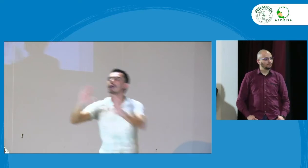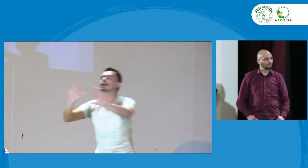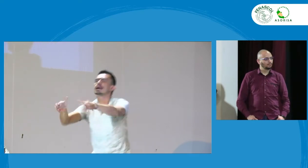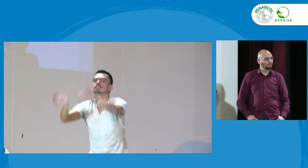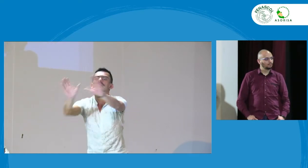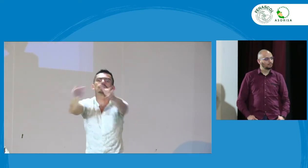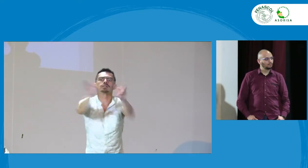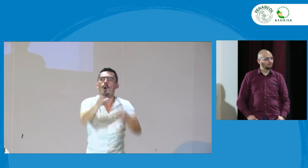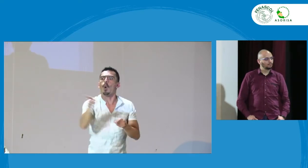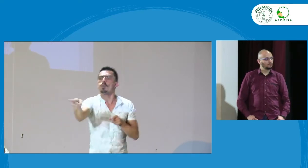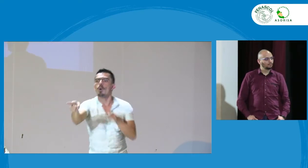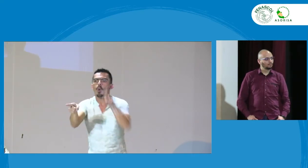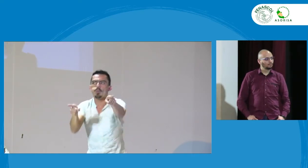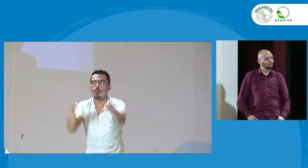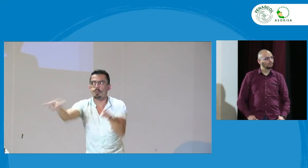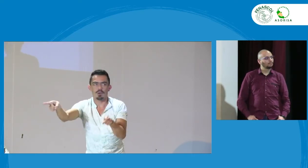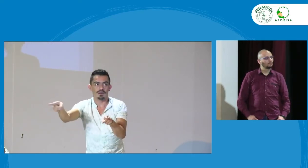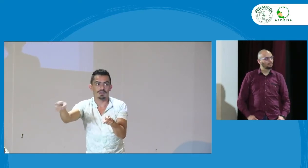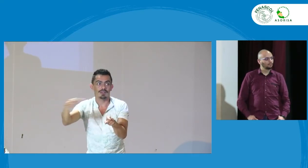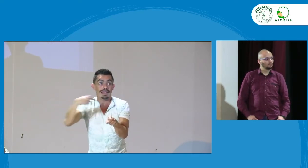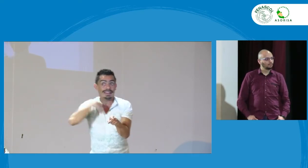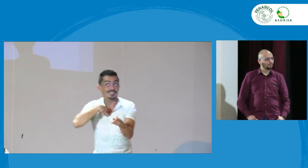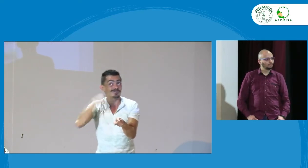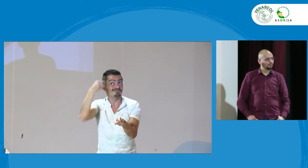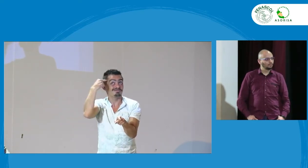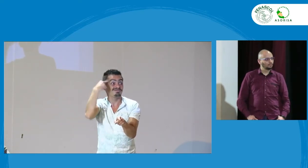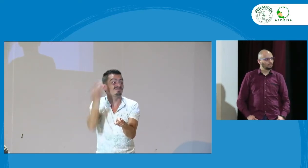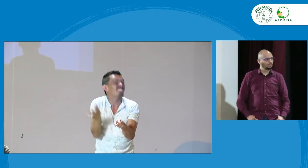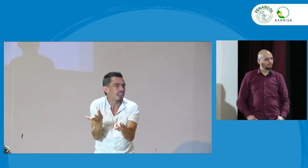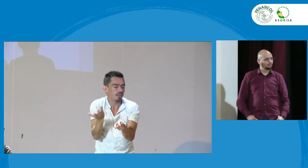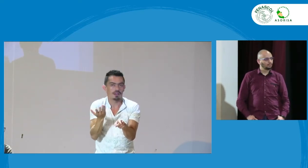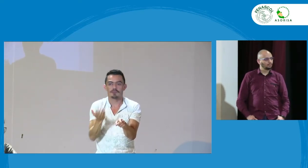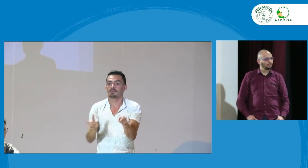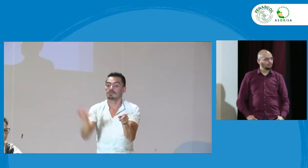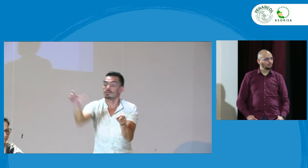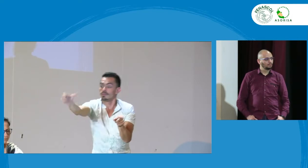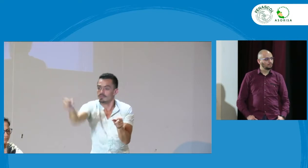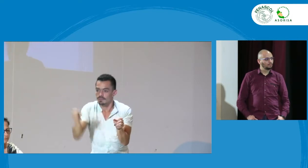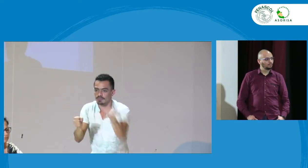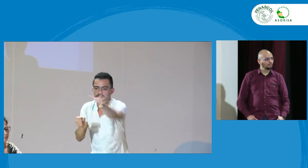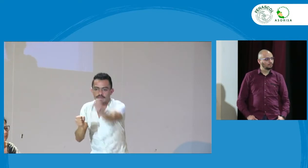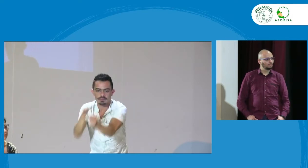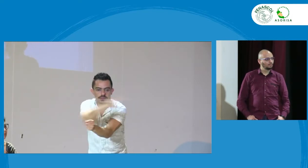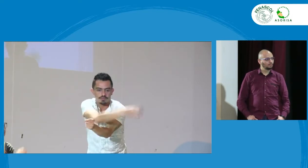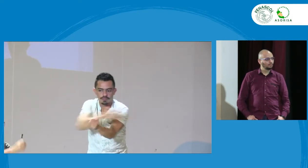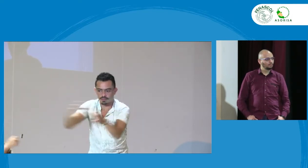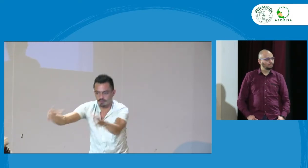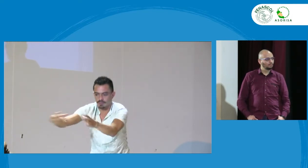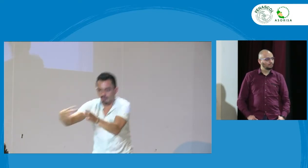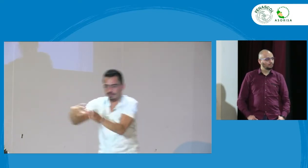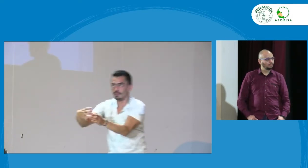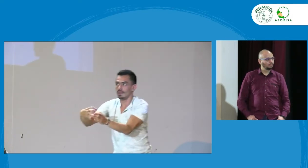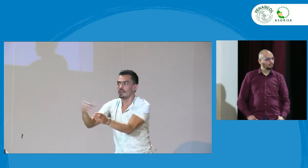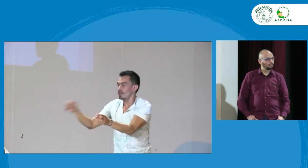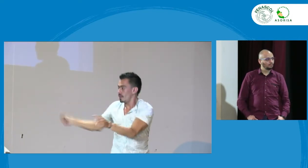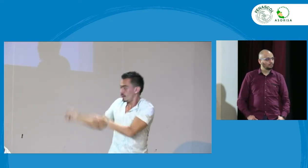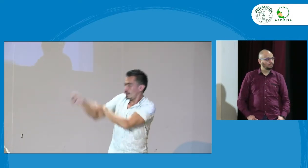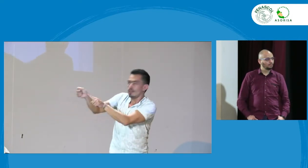esta persona no sería la única en este ejemplo que pongo sino que está en diferentes espacios o ocurre en diferentes lugares